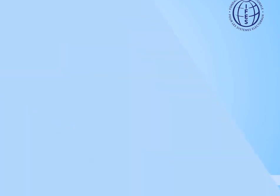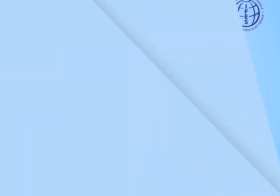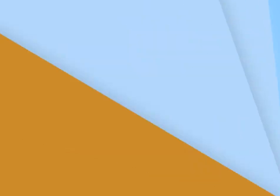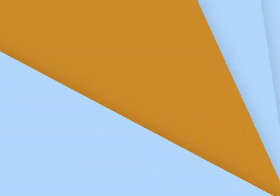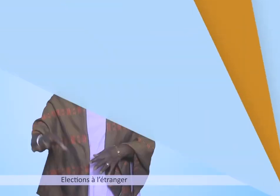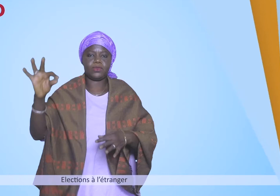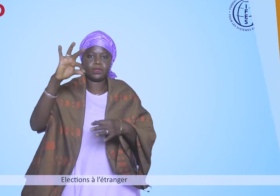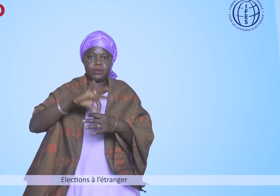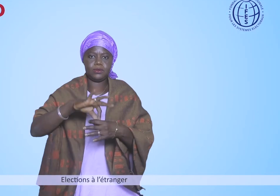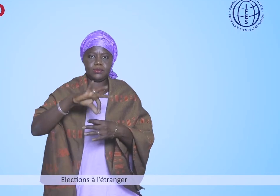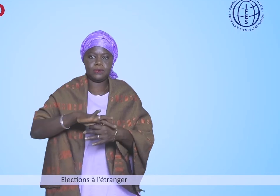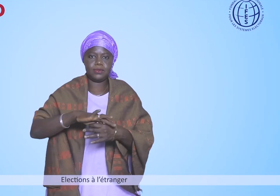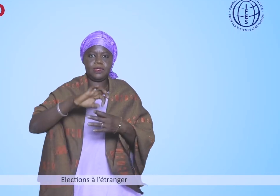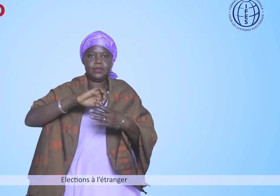Élections à l'étranger